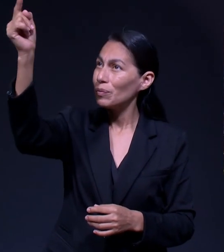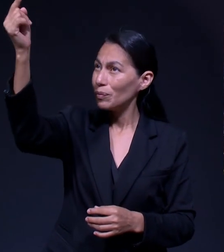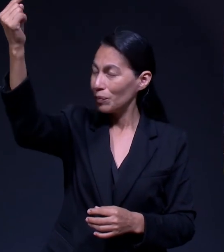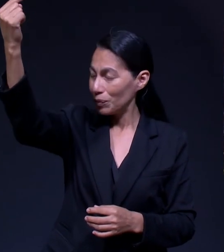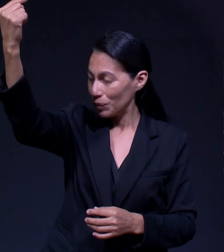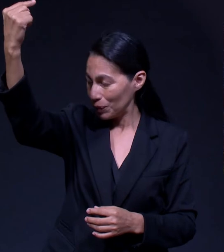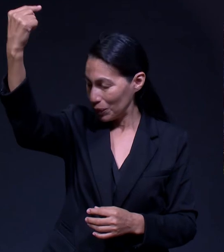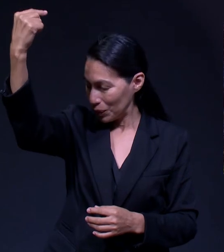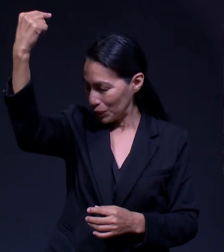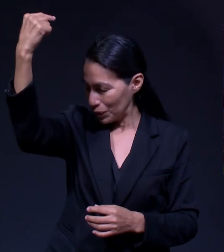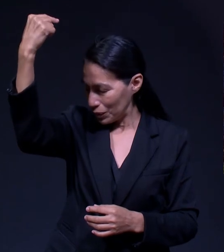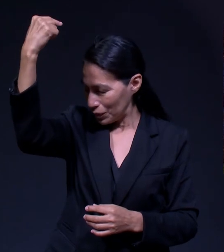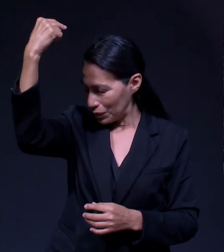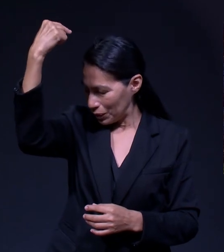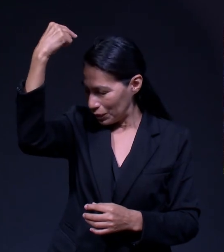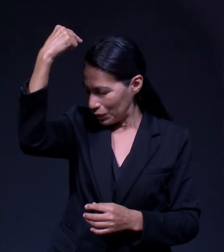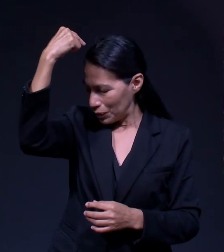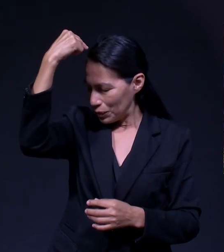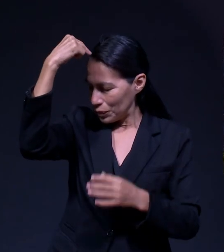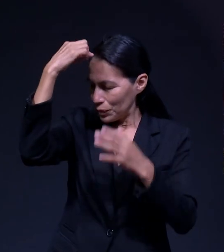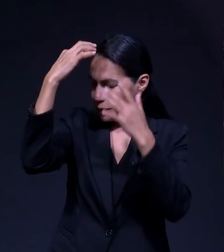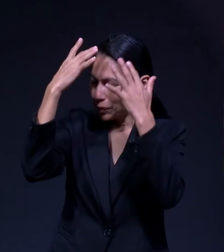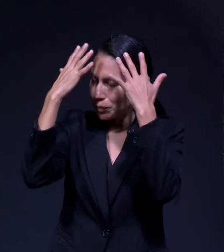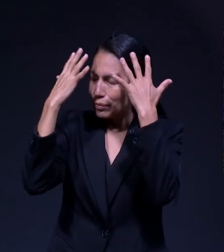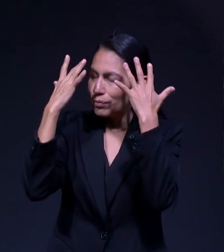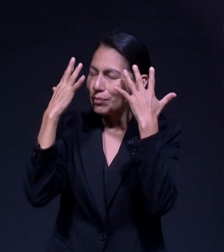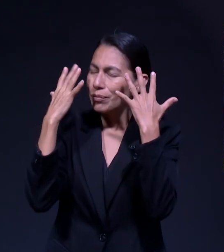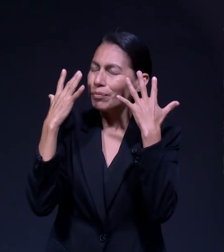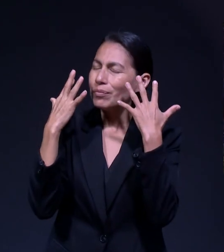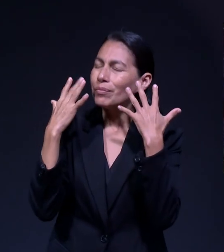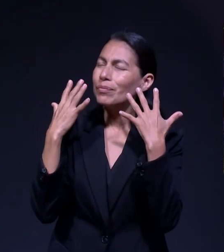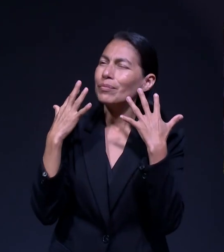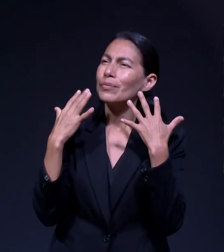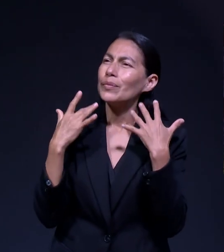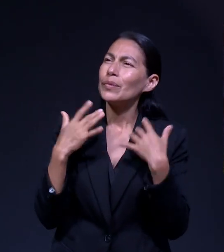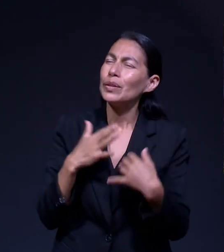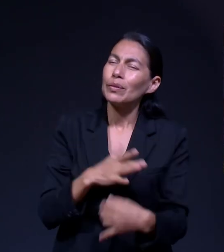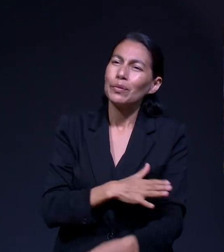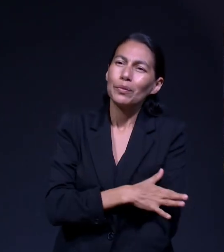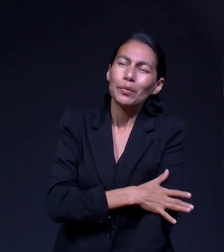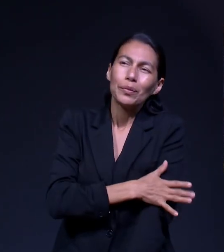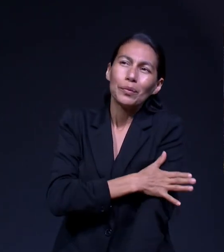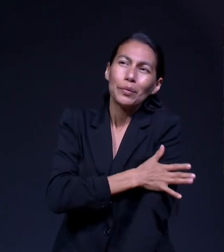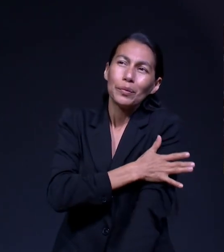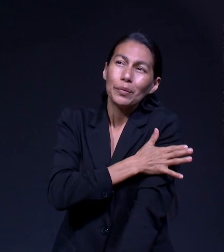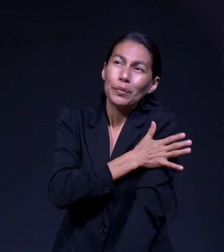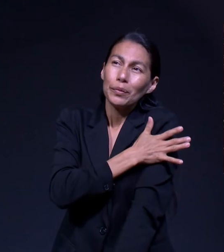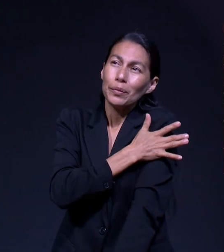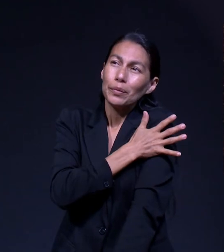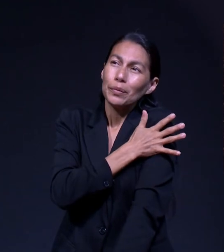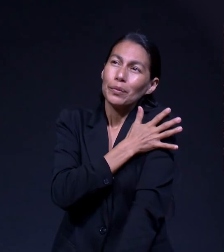Siento Tu presencia En mi